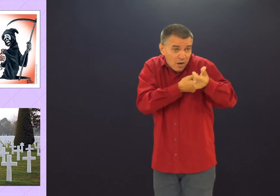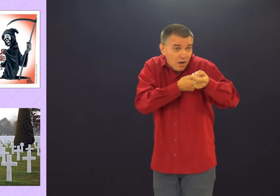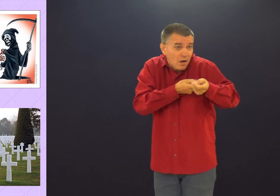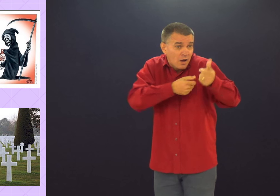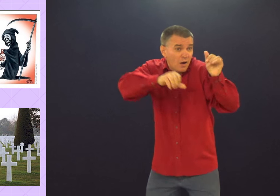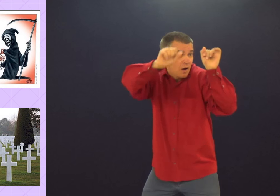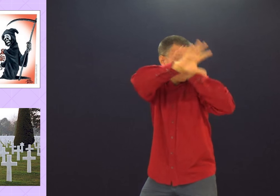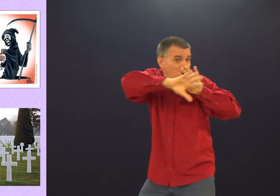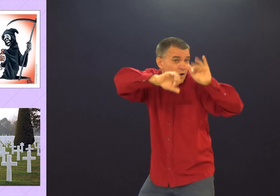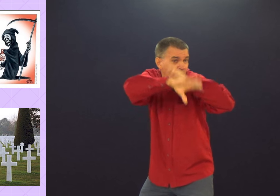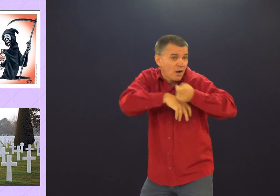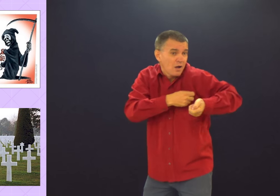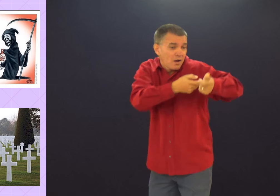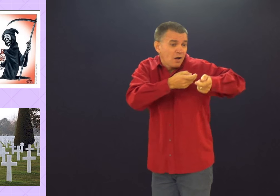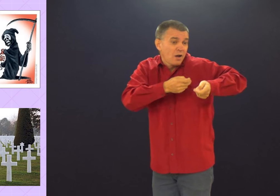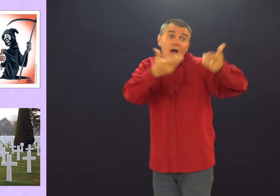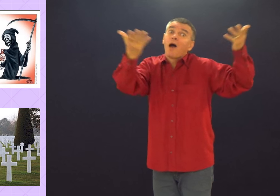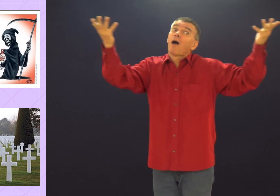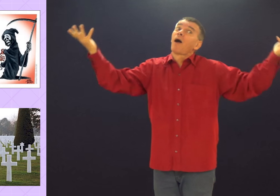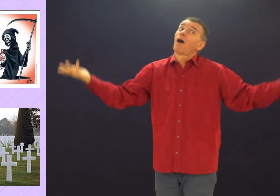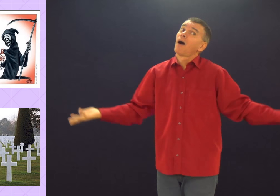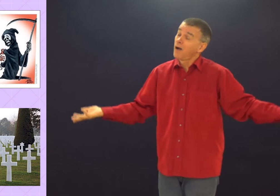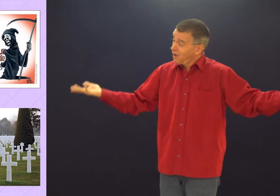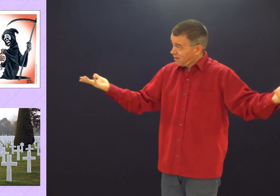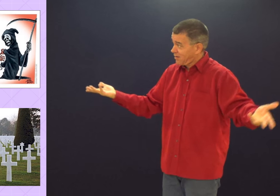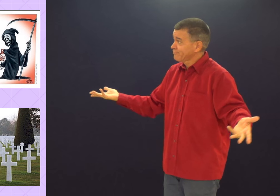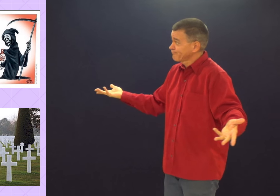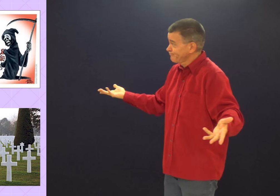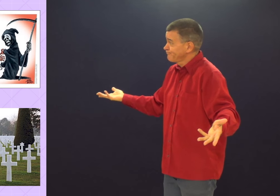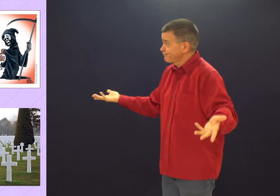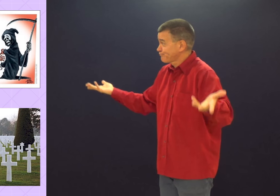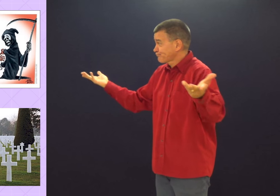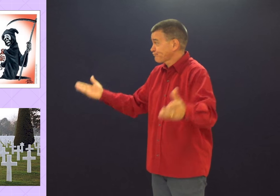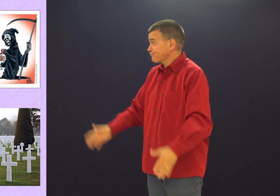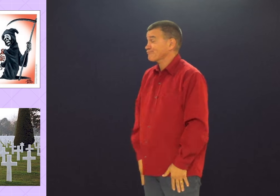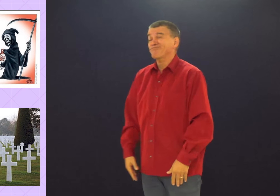Que é... Parece bom, mas não é. Né?